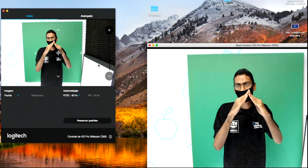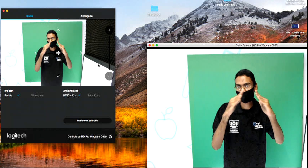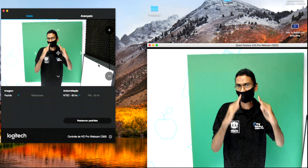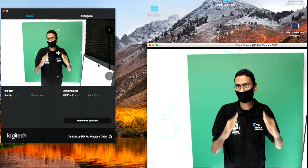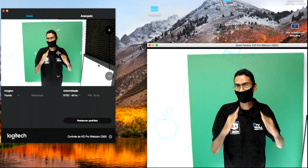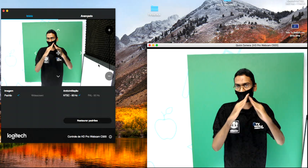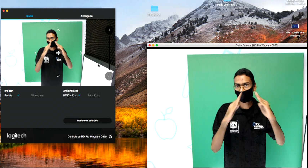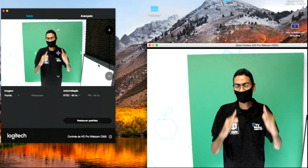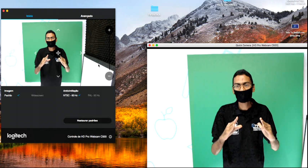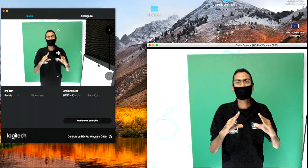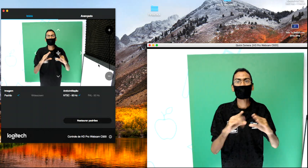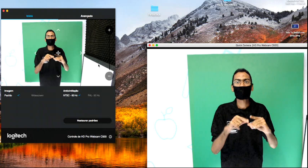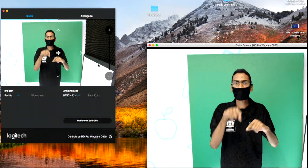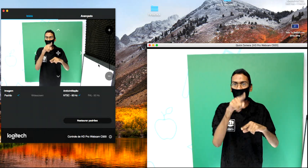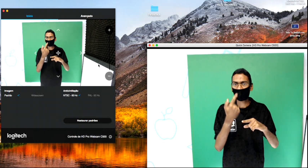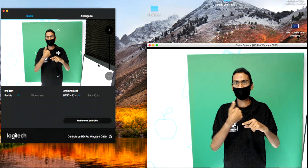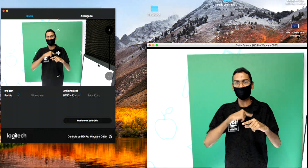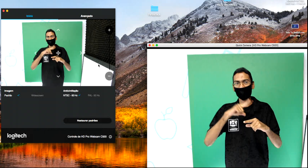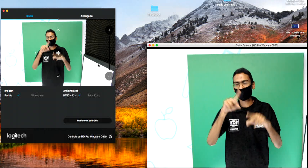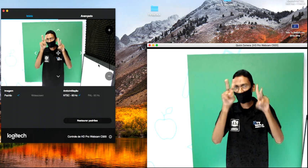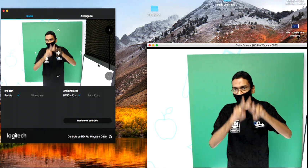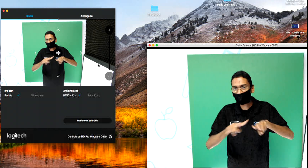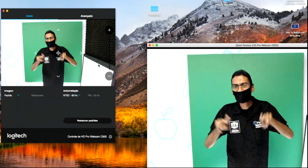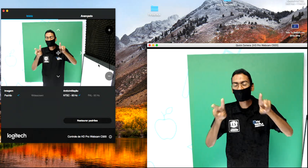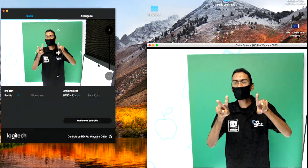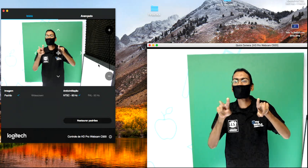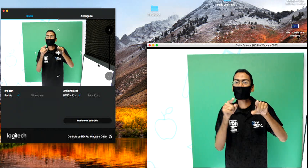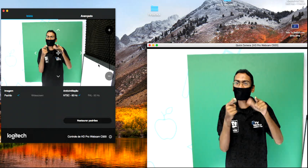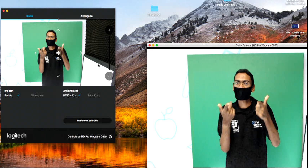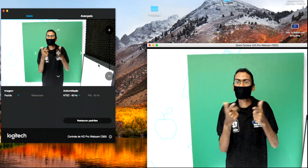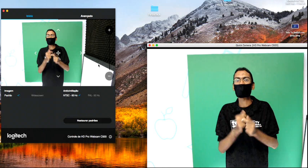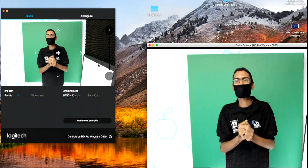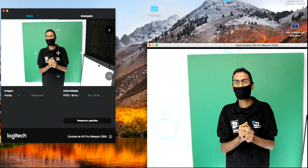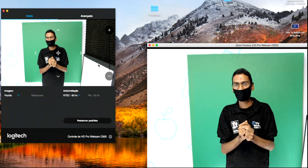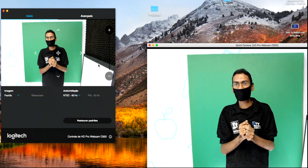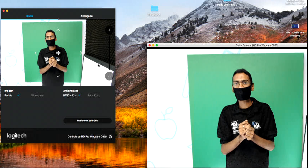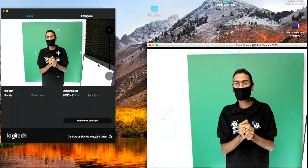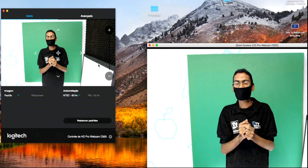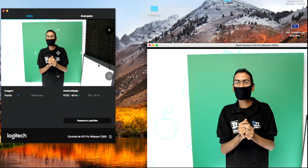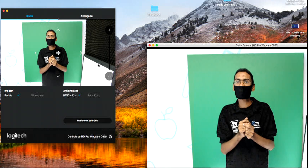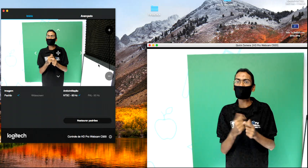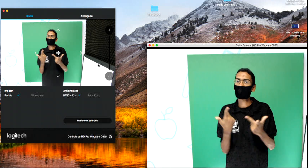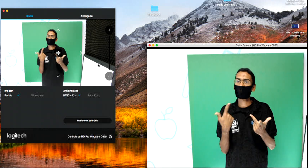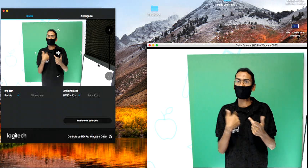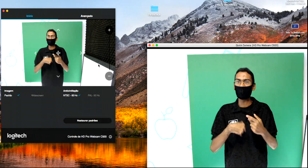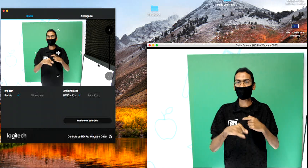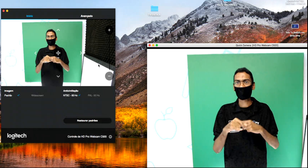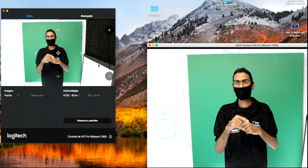expressam o apogeu de uma grande civilização antiga, que era a Egípcia.